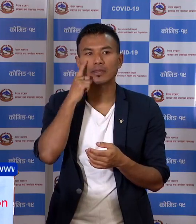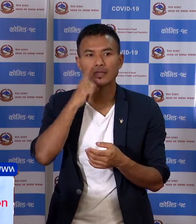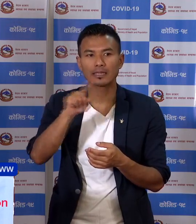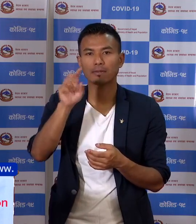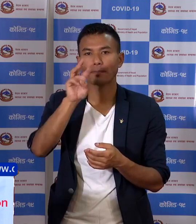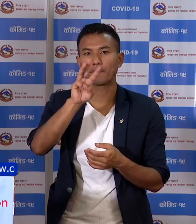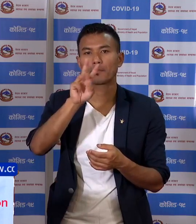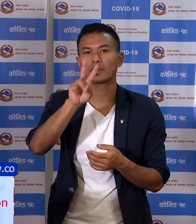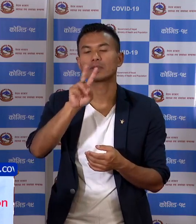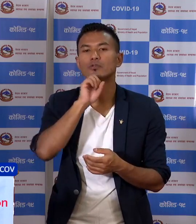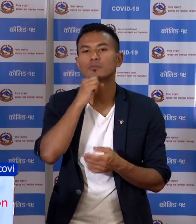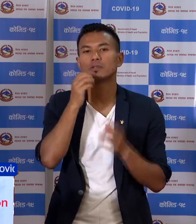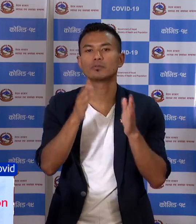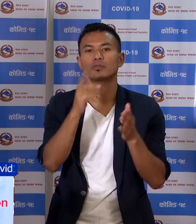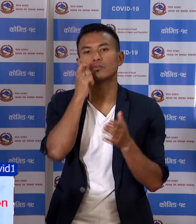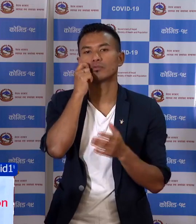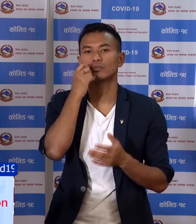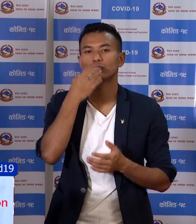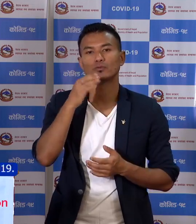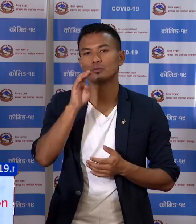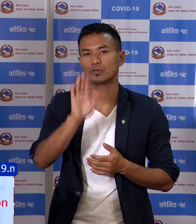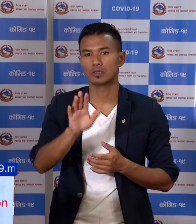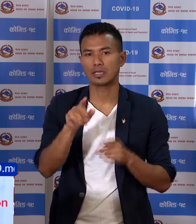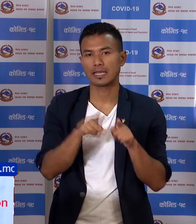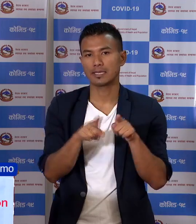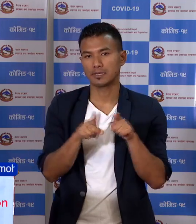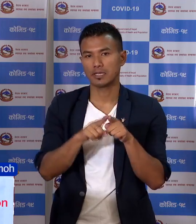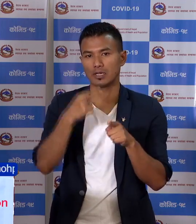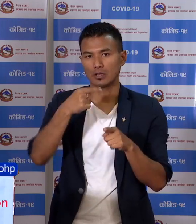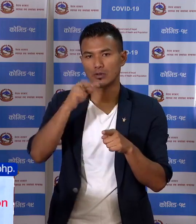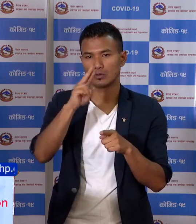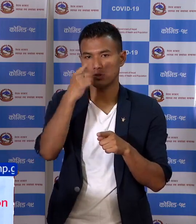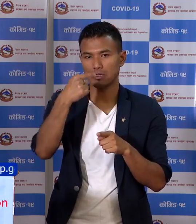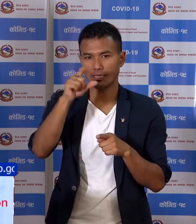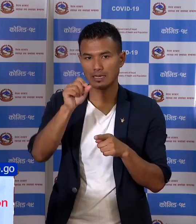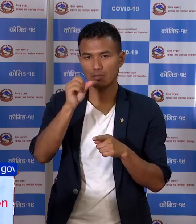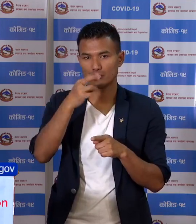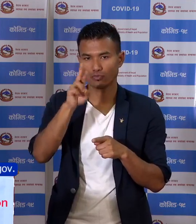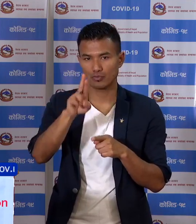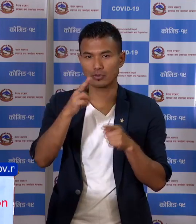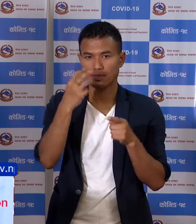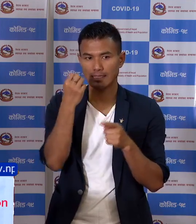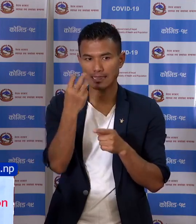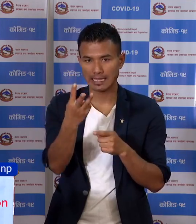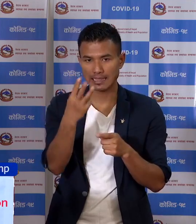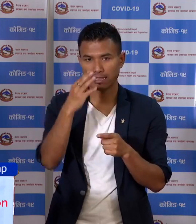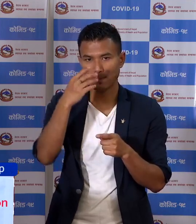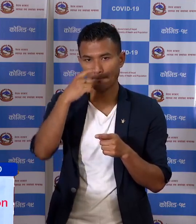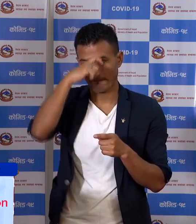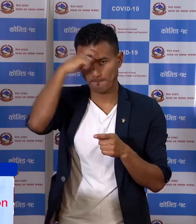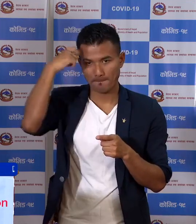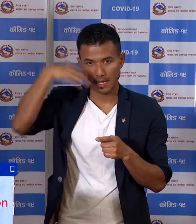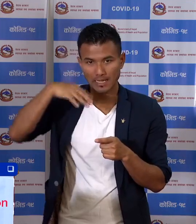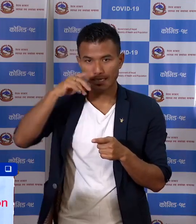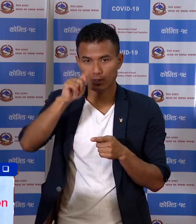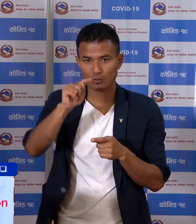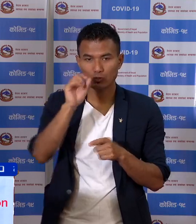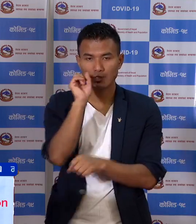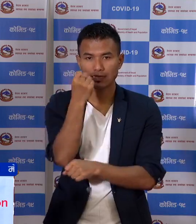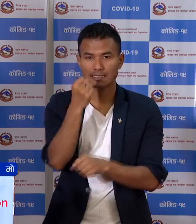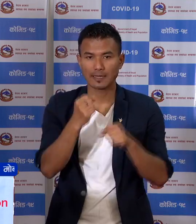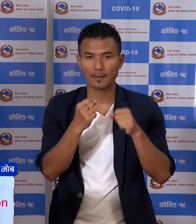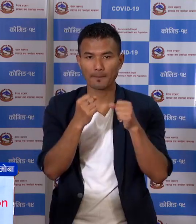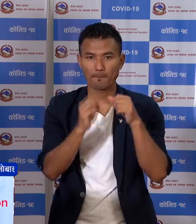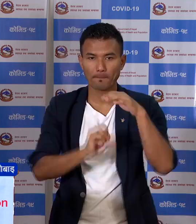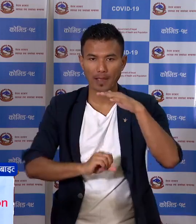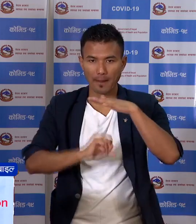बत्तिस बर्ष सम्मा का पुरुषुनोंच तेसे गरी नरेनापूर तीन बाके का राष्ट्रे मावी